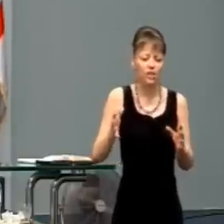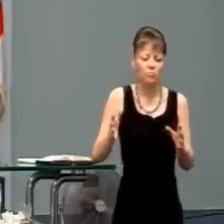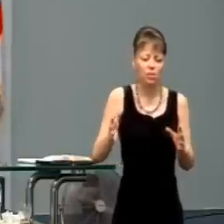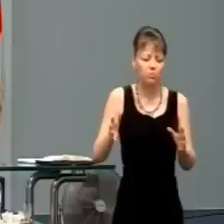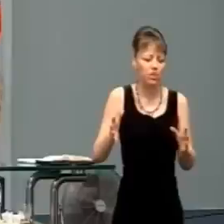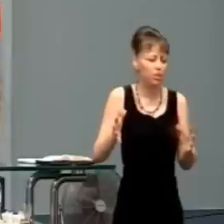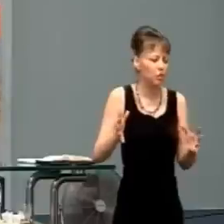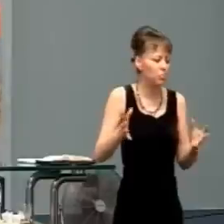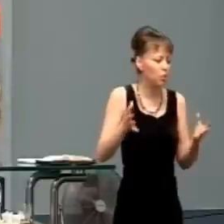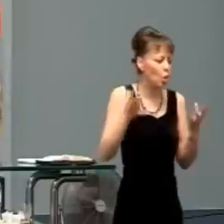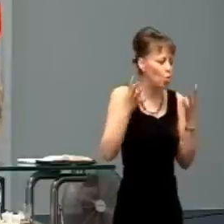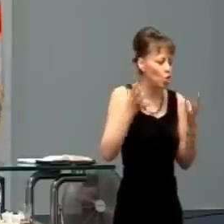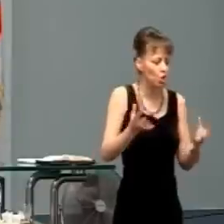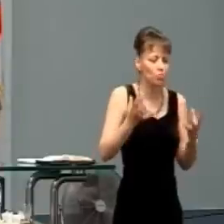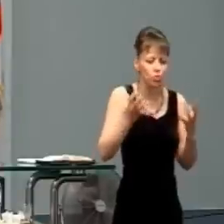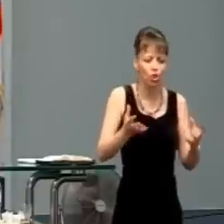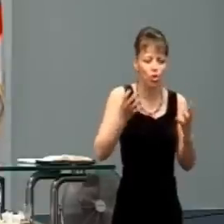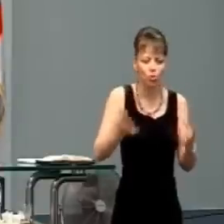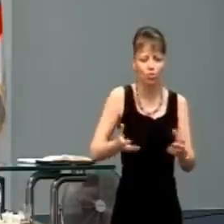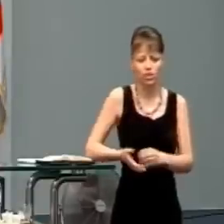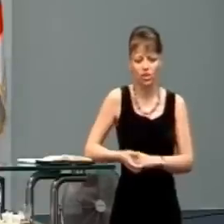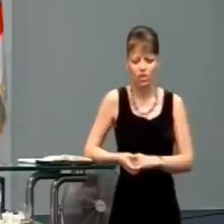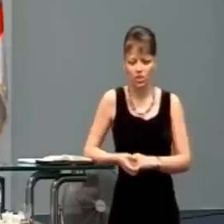Pamätám si, že tam bolo tak veľa krvi